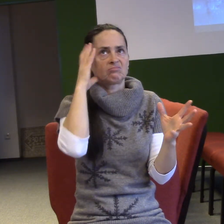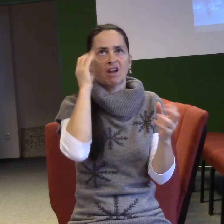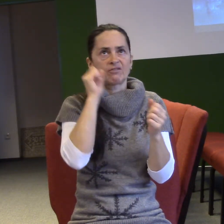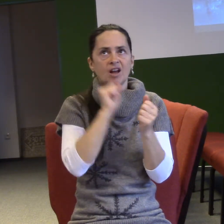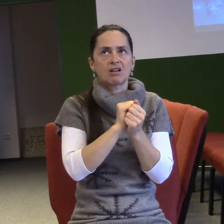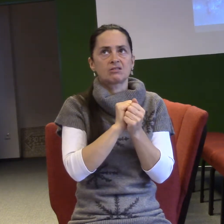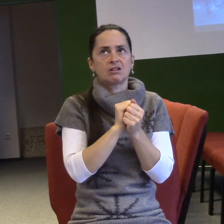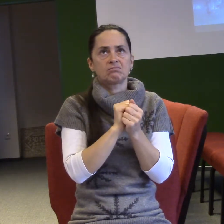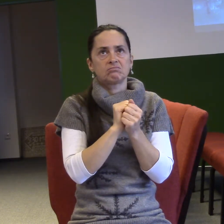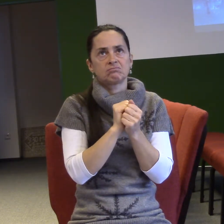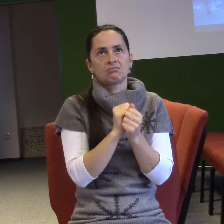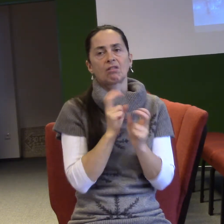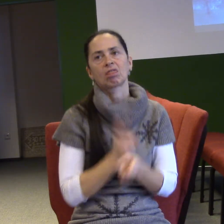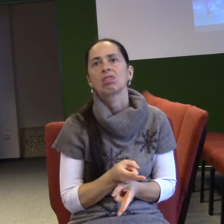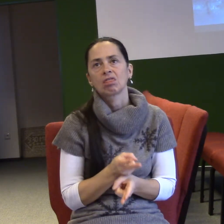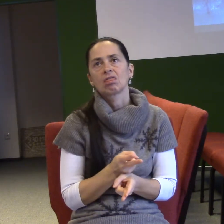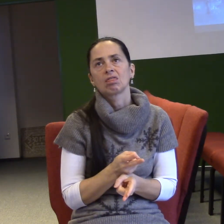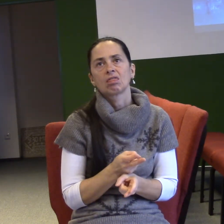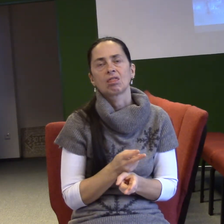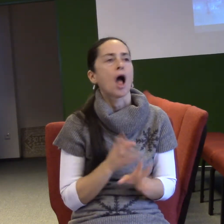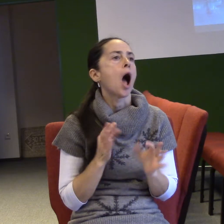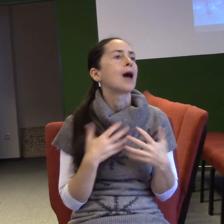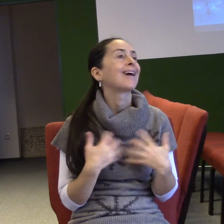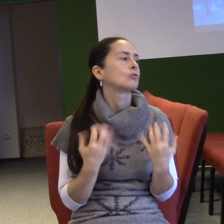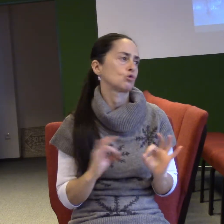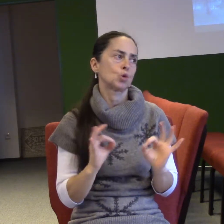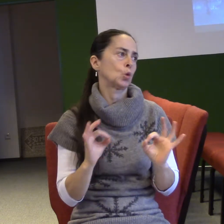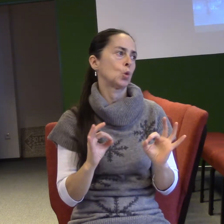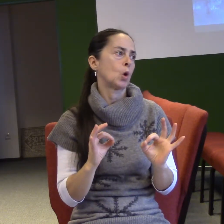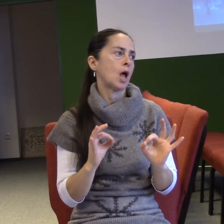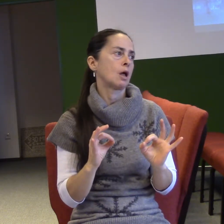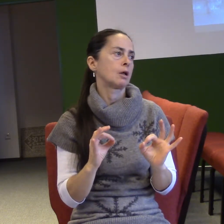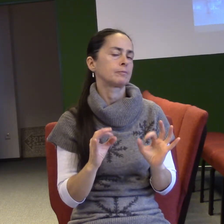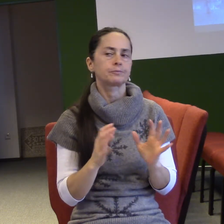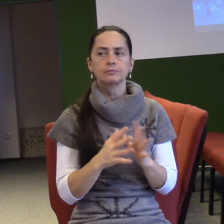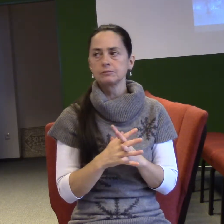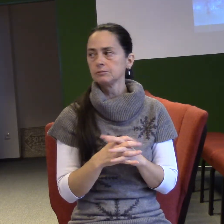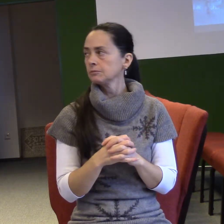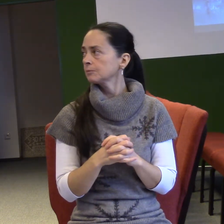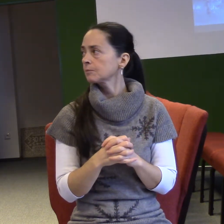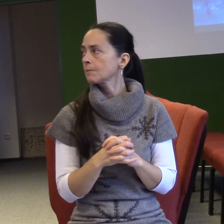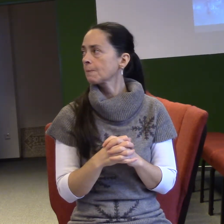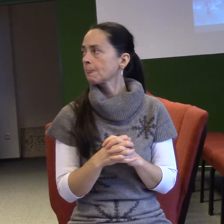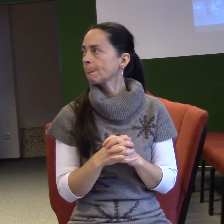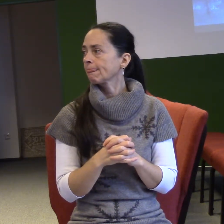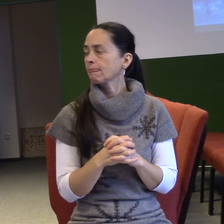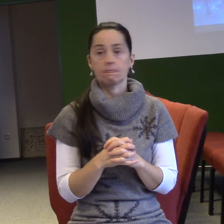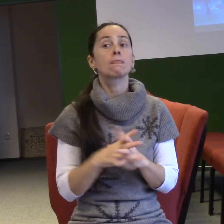když to takhle názvu. Otázka je, kdo to volí, kdo to vybírá. My lidé, jestli důvěříme tomu, co nám Bůh